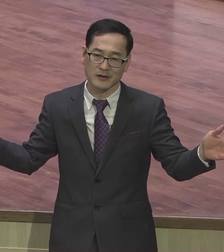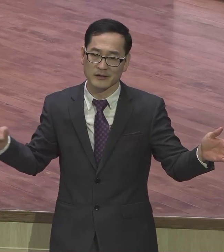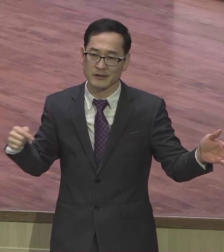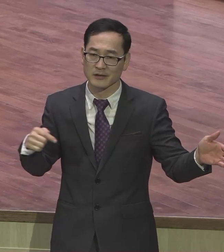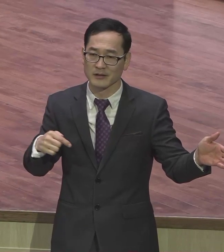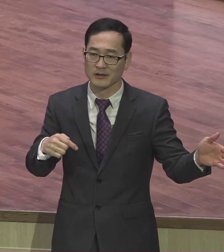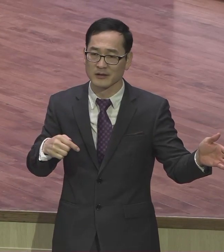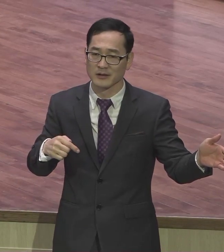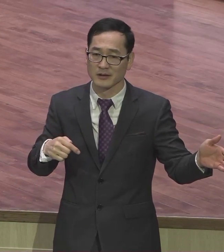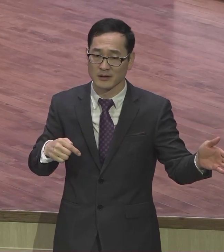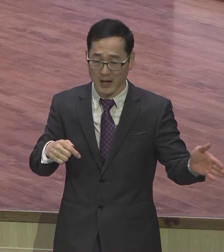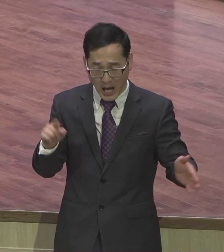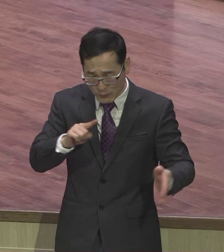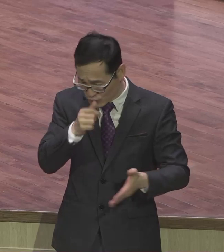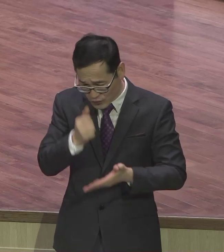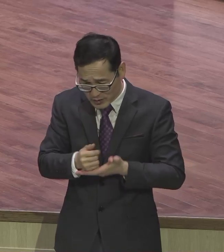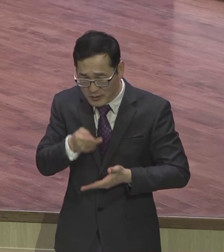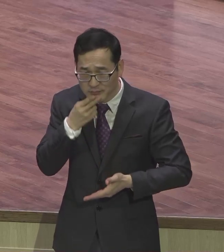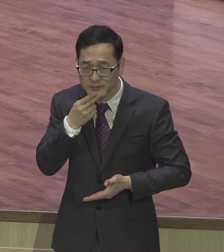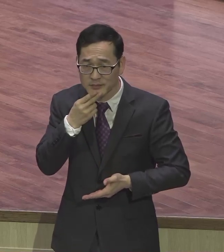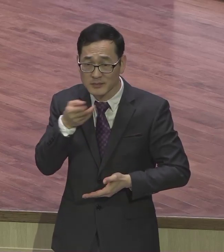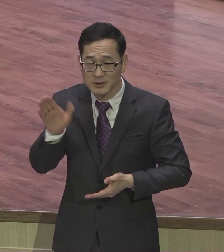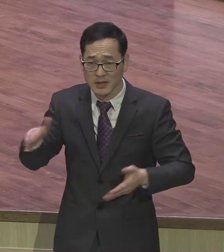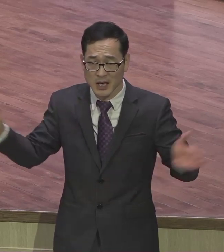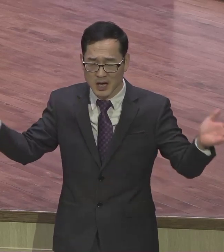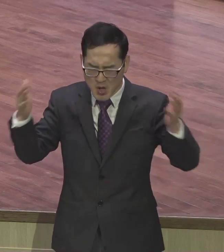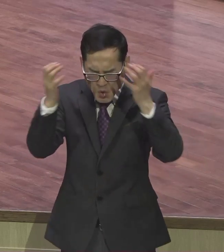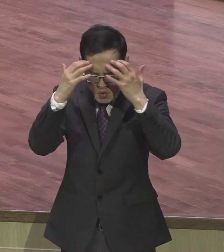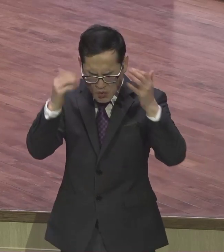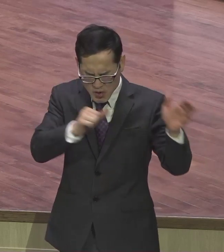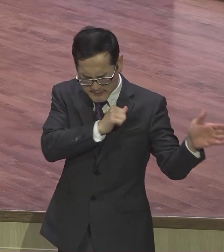고통을 당하시면서 이겨나갔어요 우리를 구원하시기 위해서